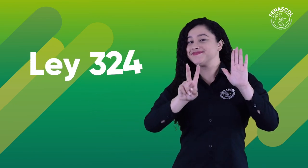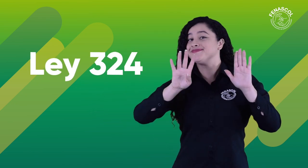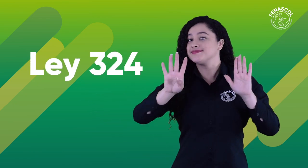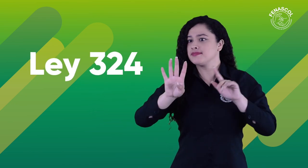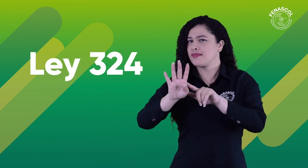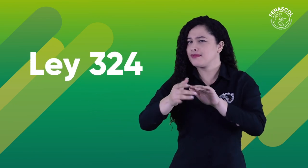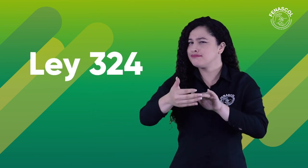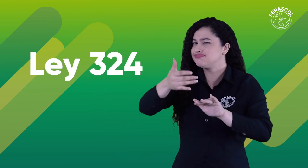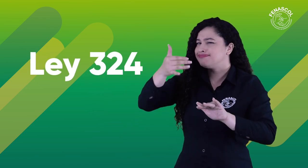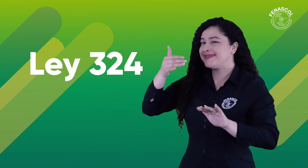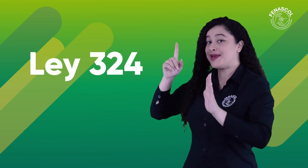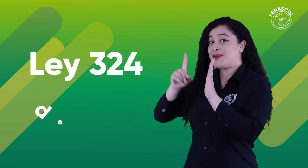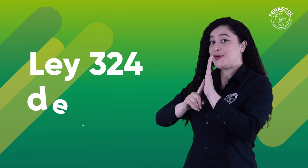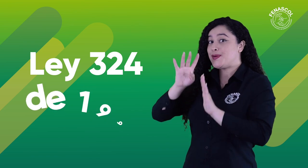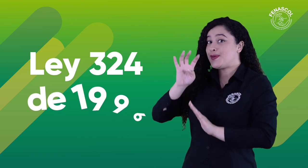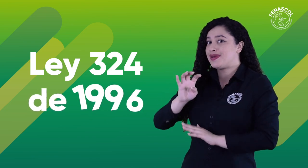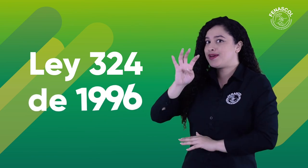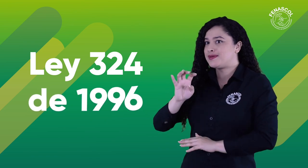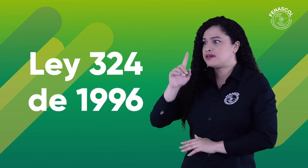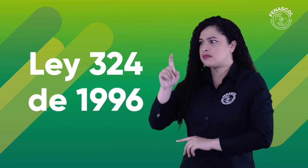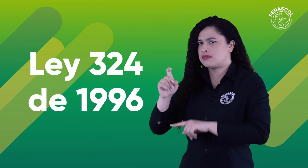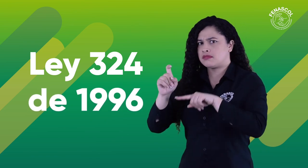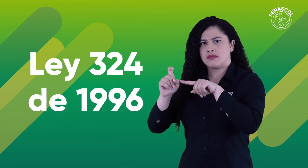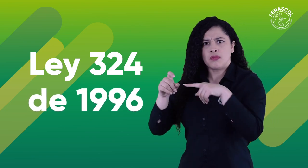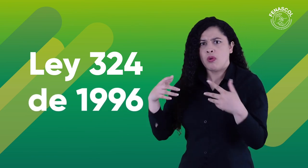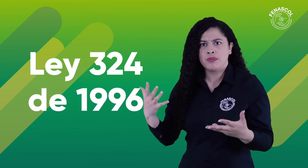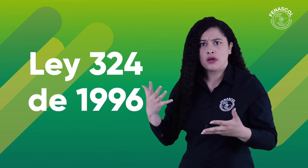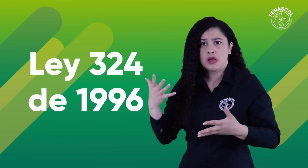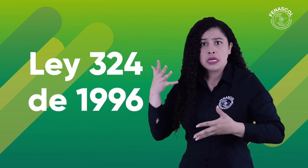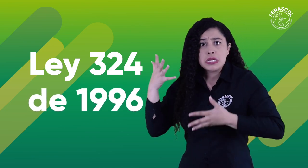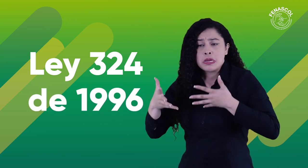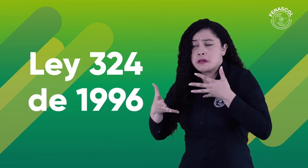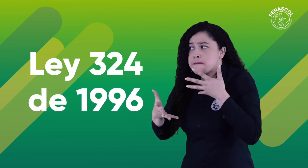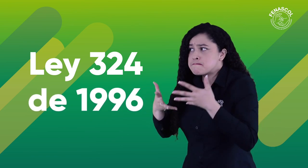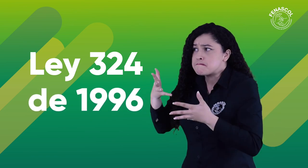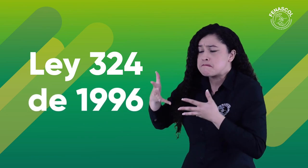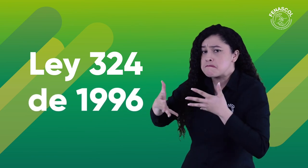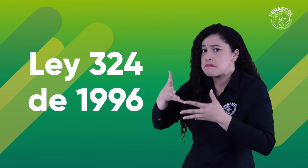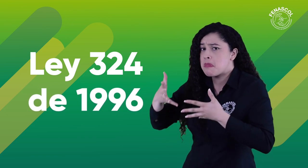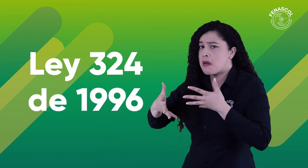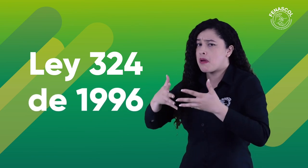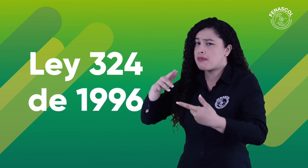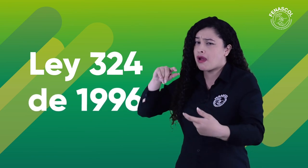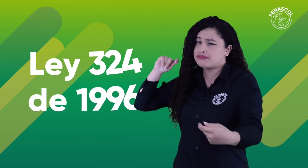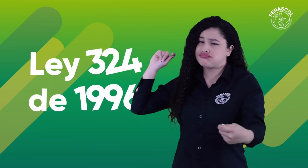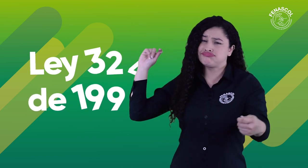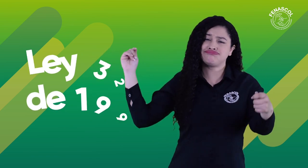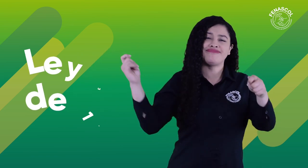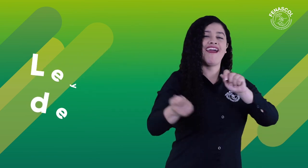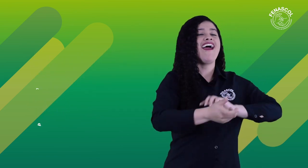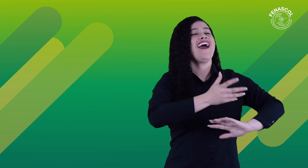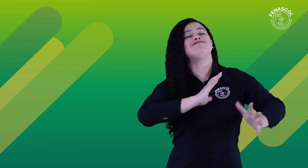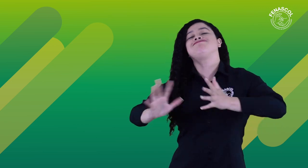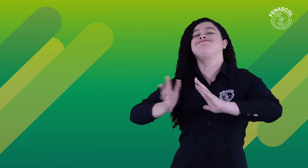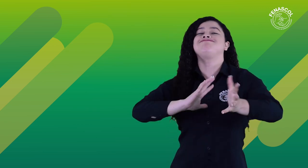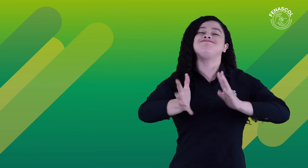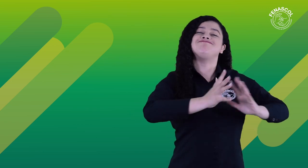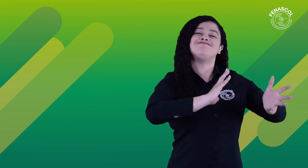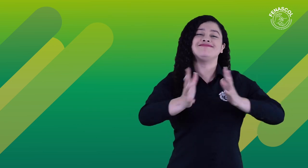es gracias a la Ley 3.24 de 1996 que nos ha permitido evolucionar en el uso de la lengua de señas, pasando de no poder